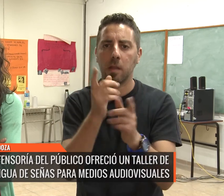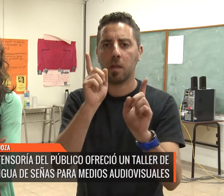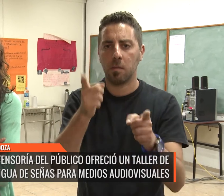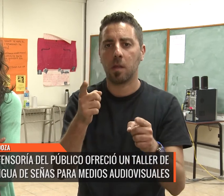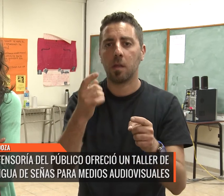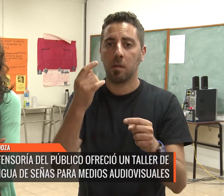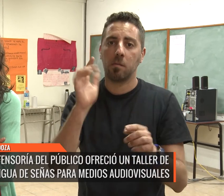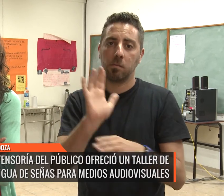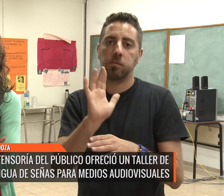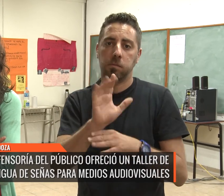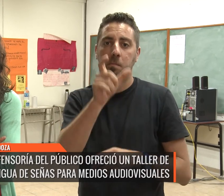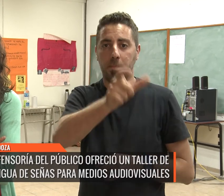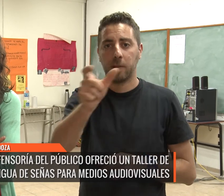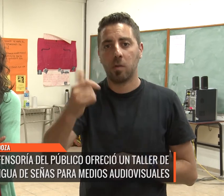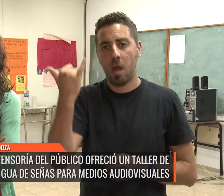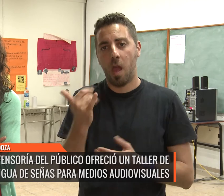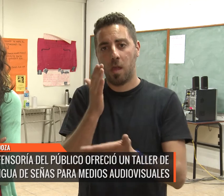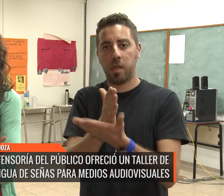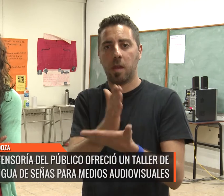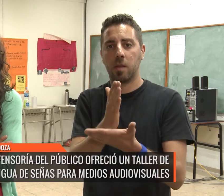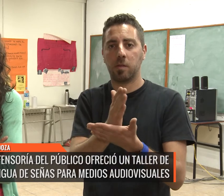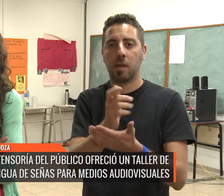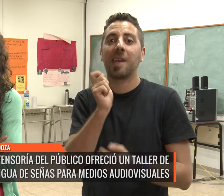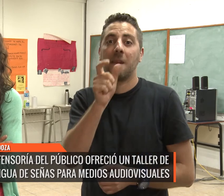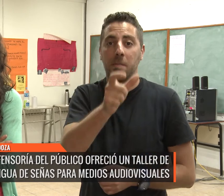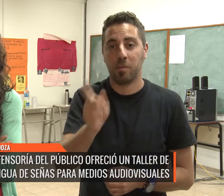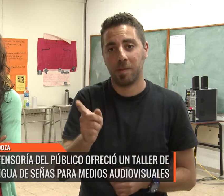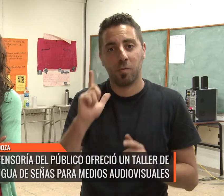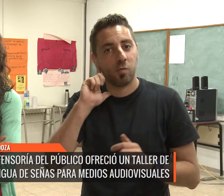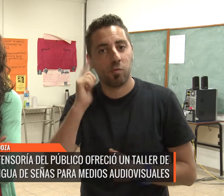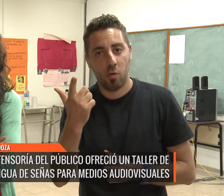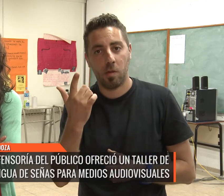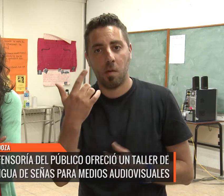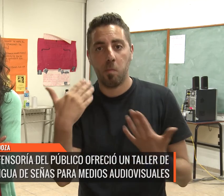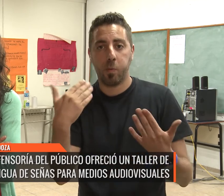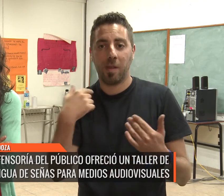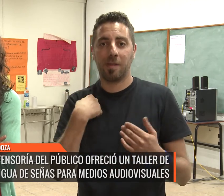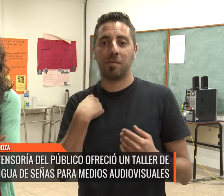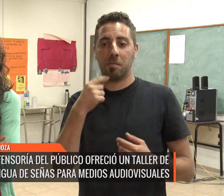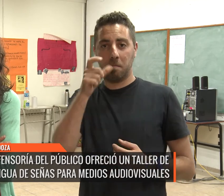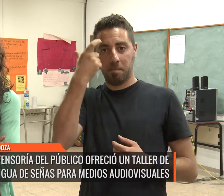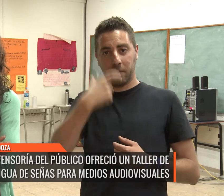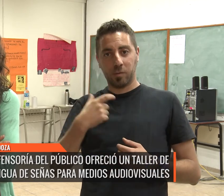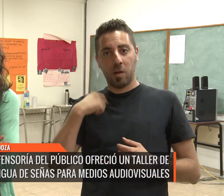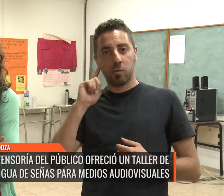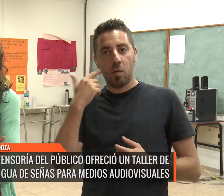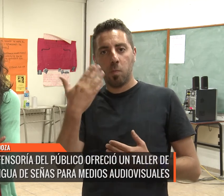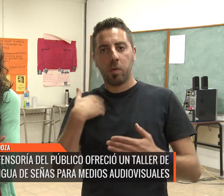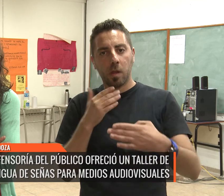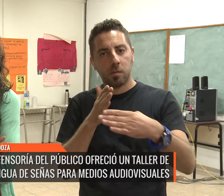derecho de las personas, de las personas sordas, de cualquier persona, de poder acceder, digamos, como oferta cultural a lo